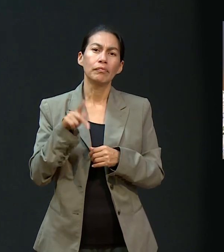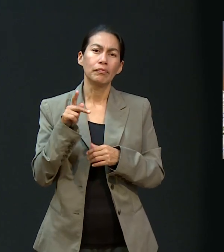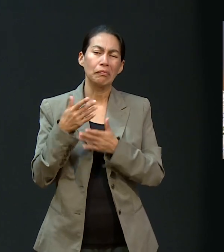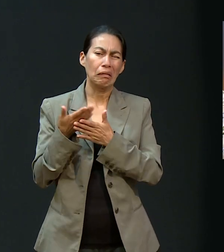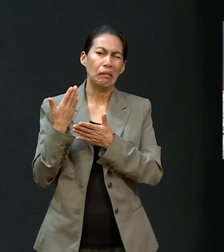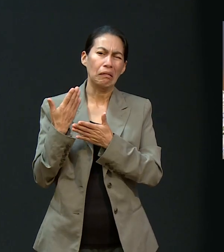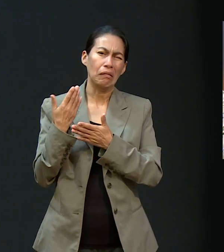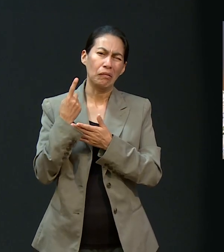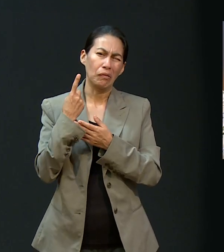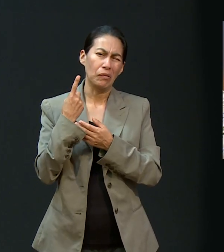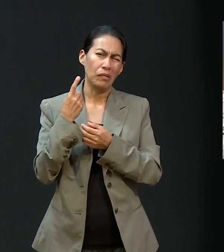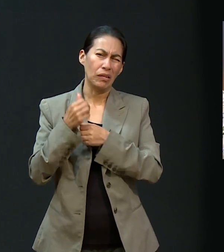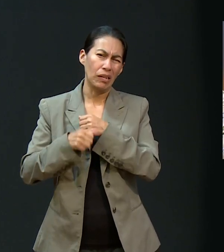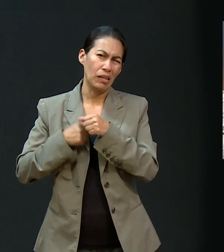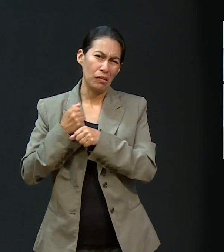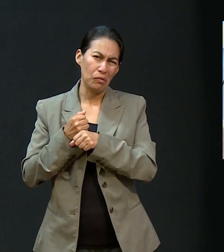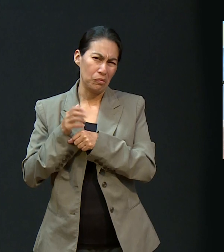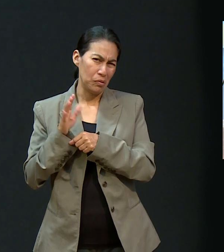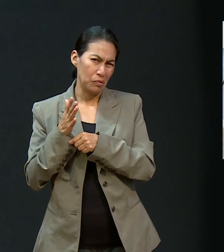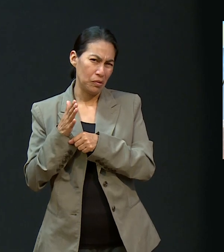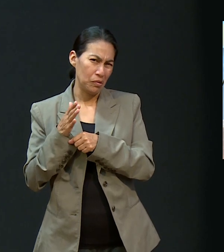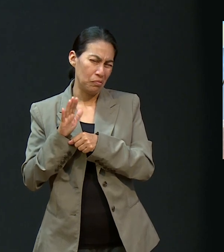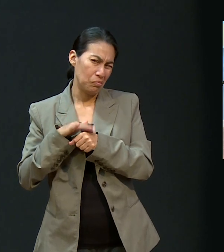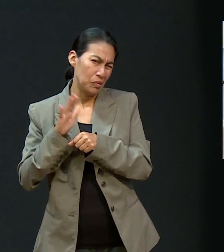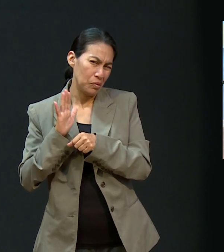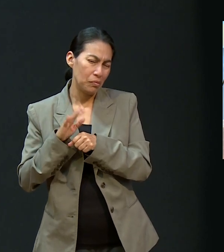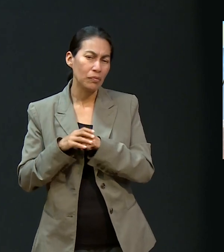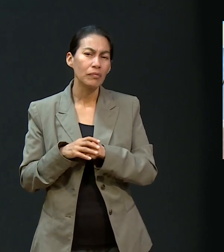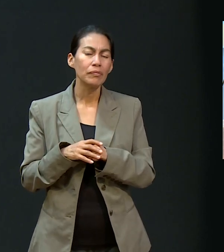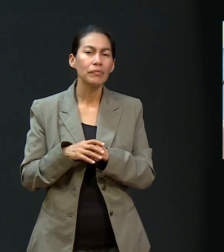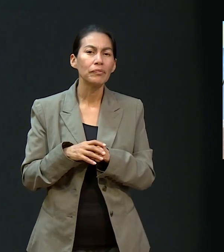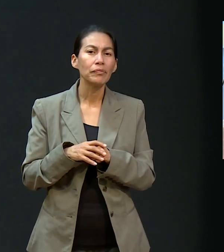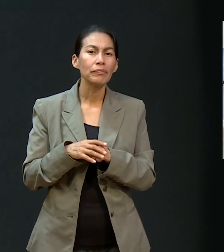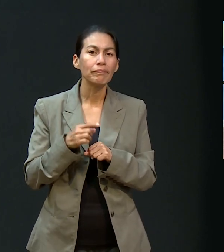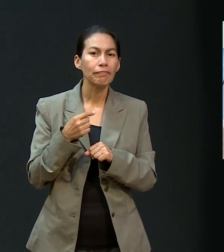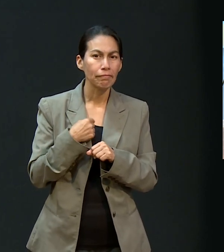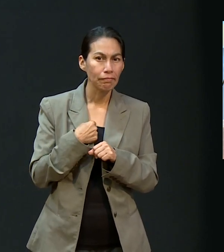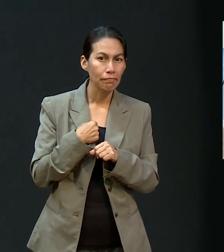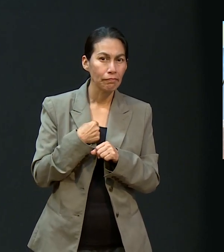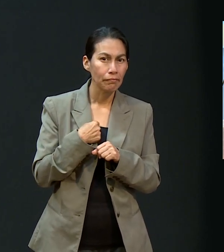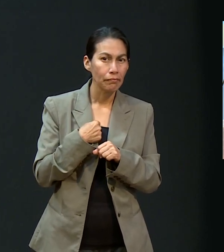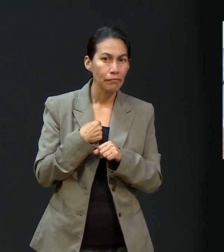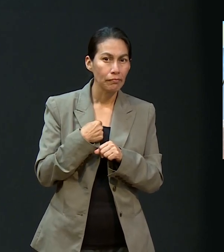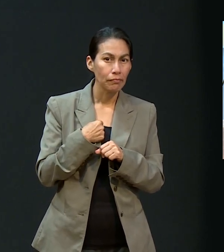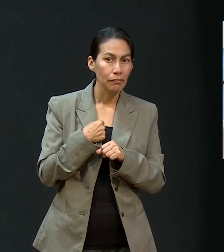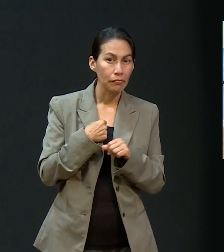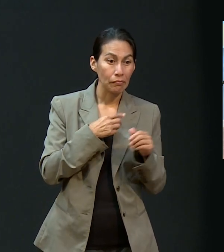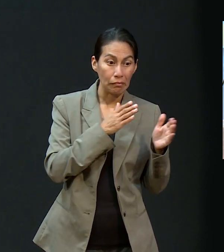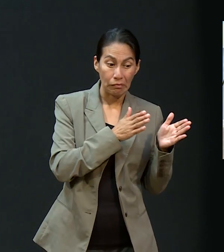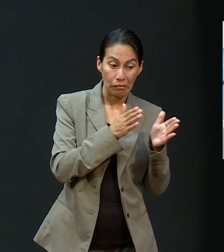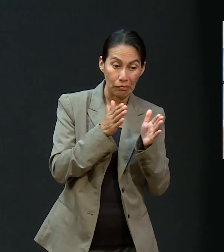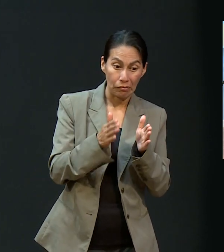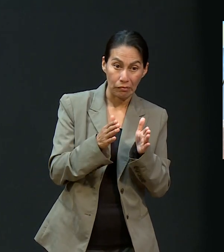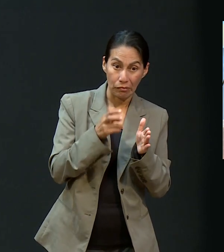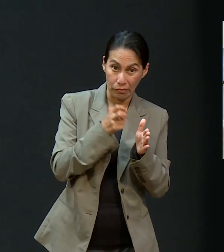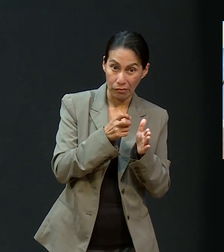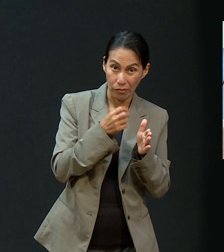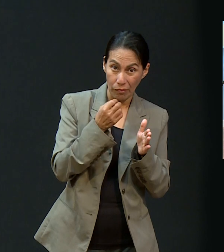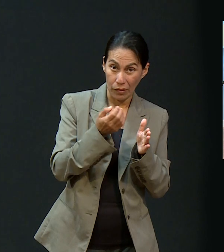pero hace alrededor de un año, poquito más creo, ¿verdad? Yo tenía como que